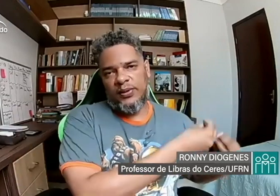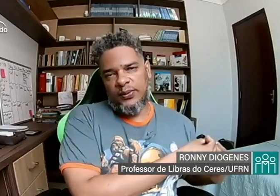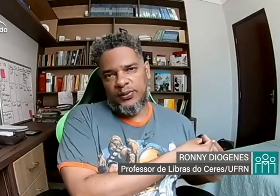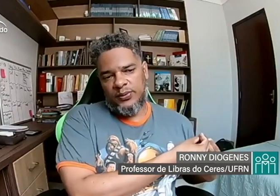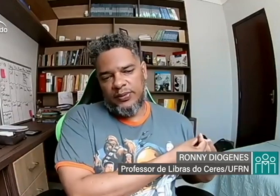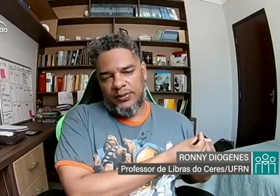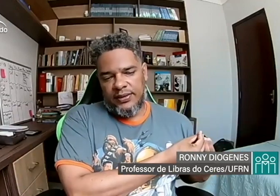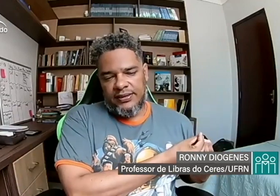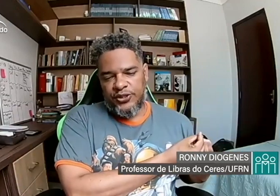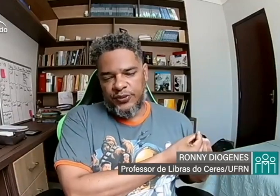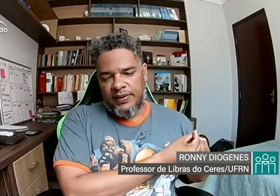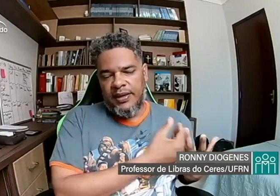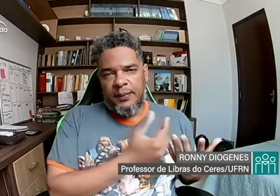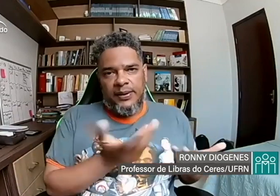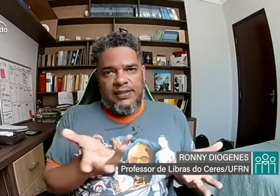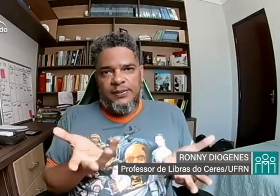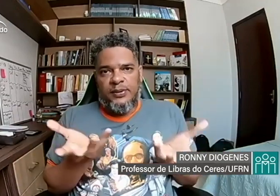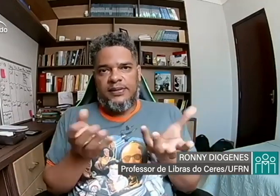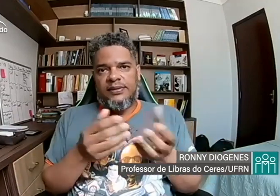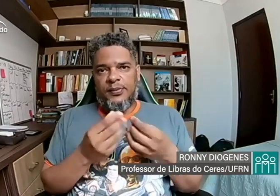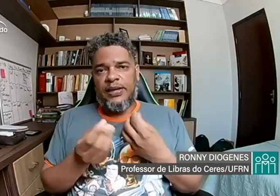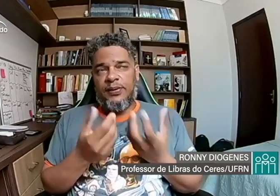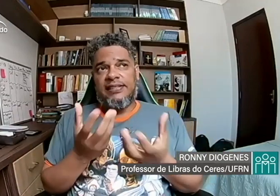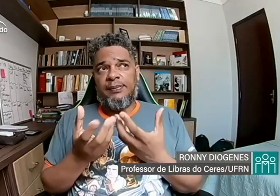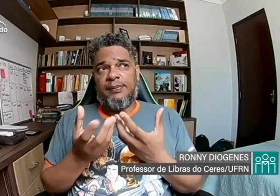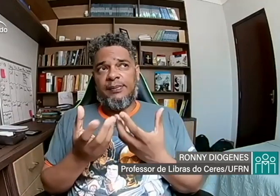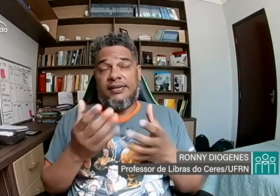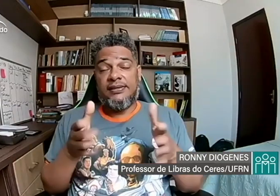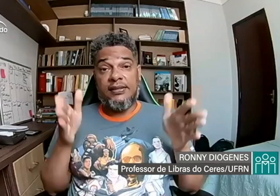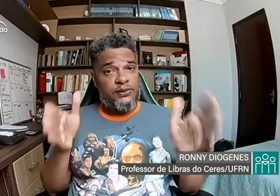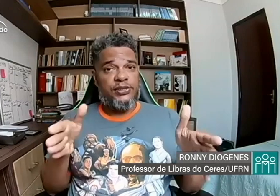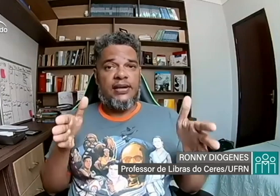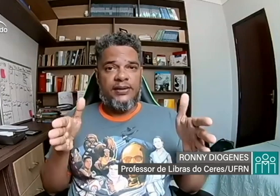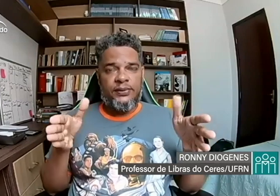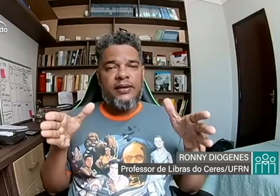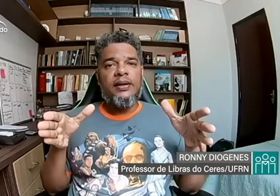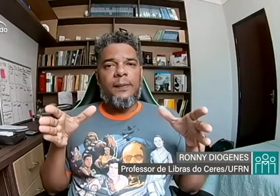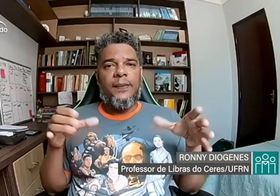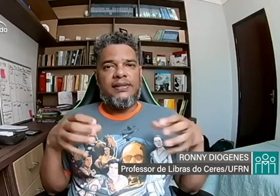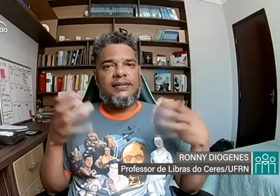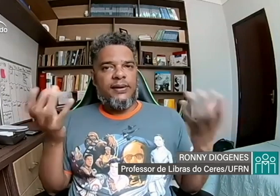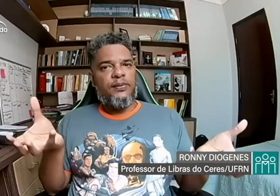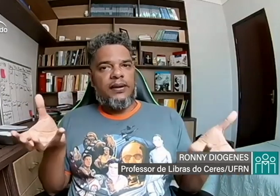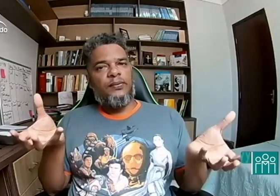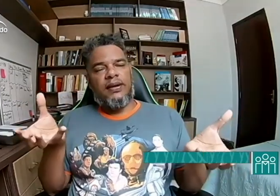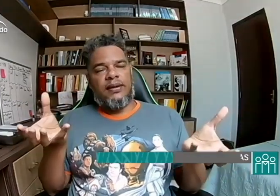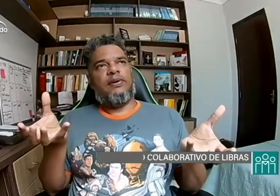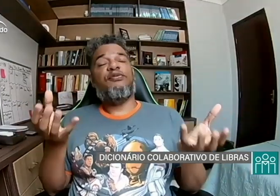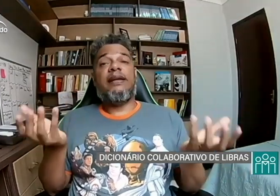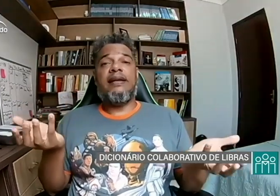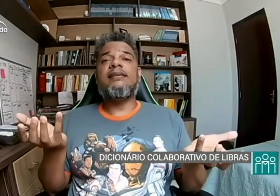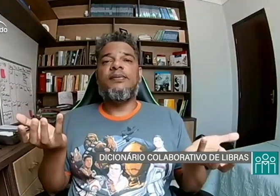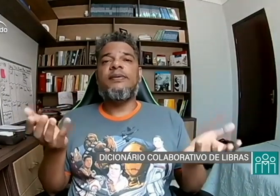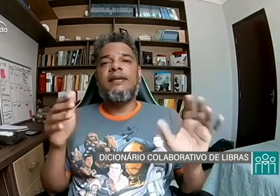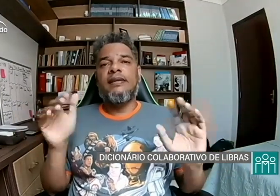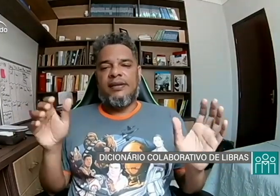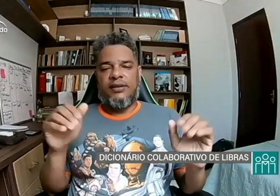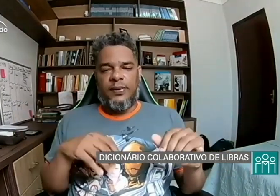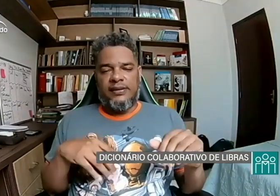outro, em outra região. Por exemplo, só para dar um exemplo para vocês, dentro de um estado, pode ter uma variação, certo? Por exemplo,